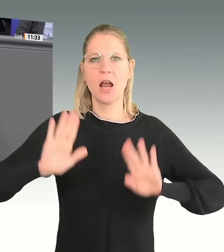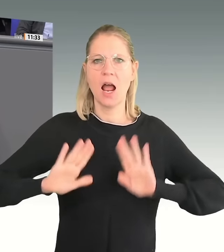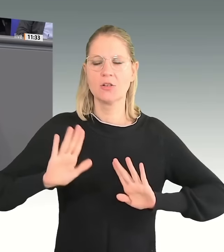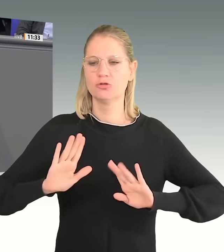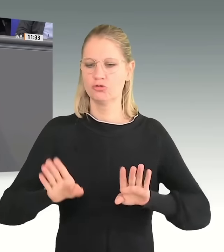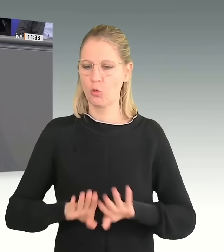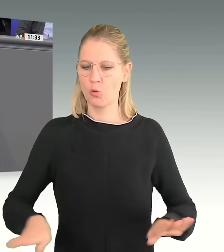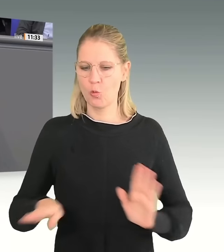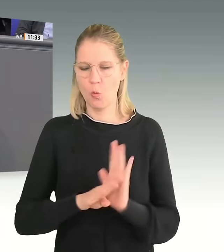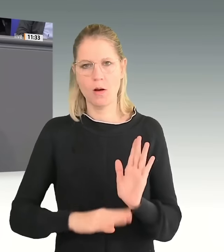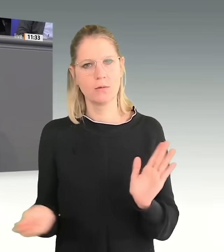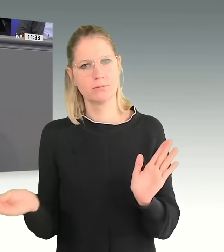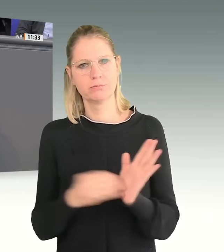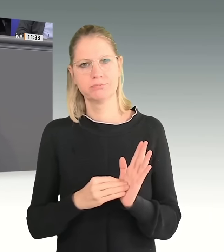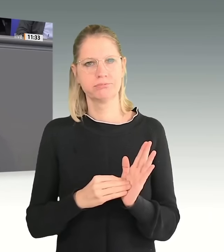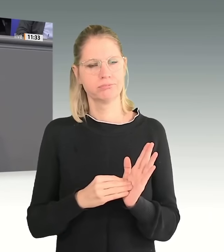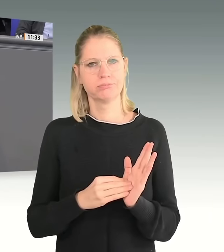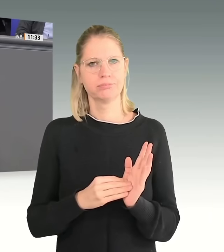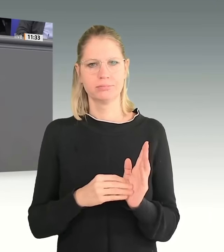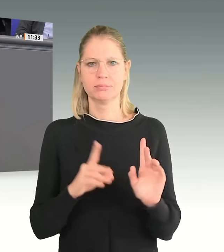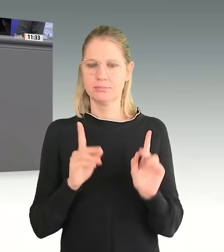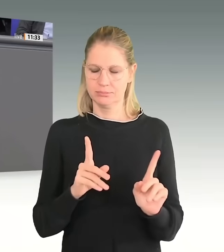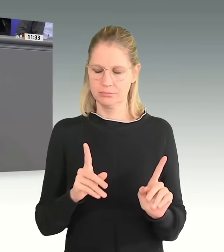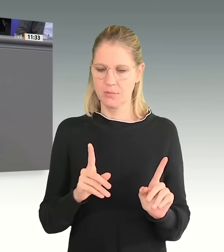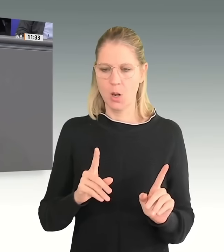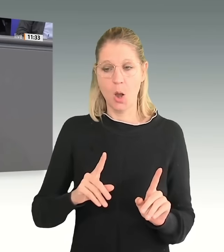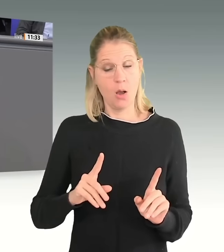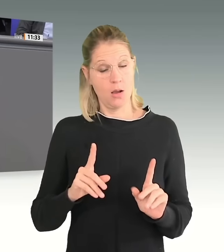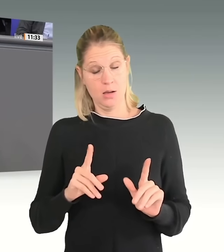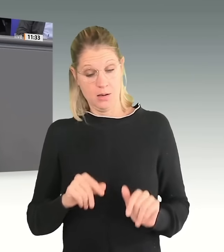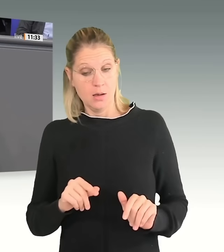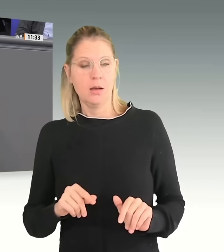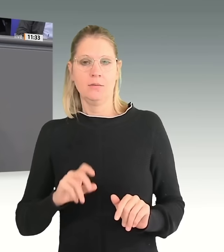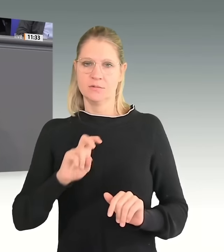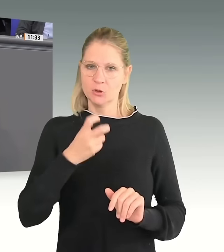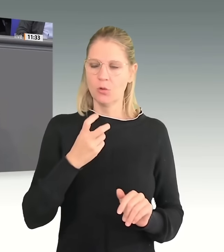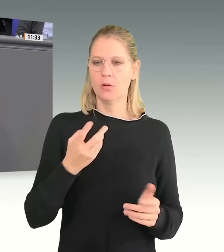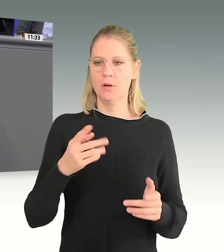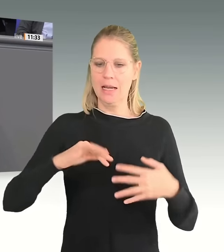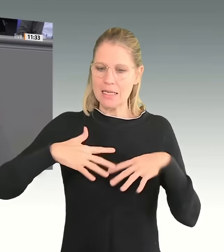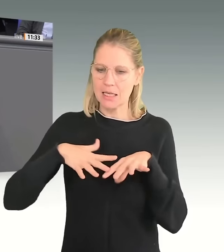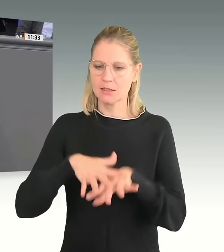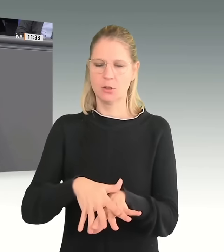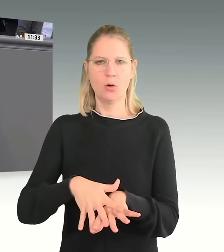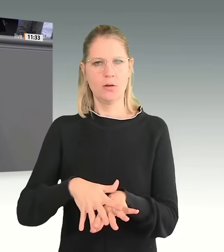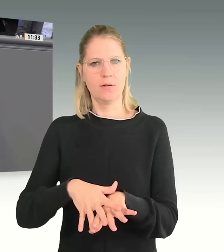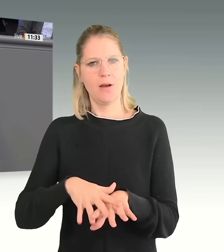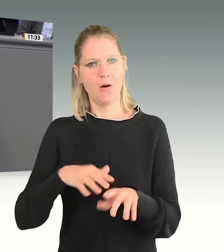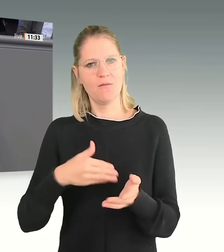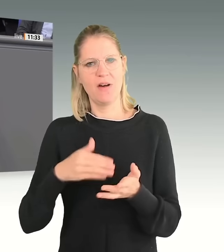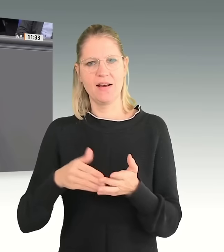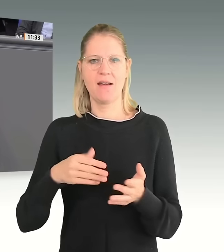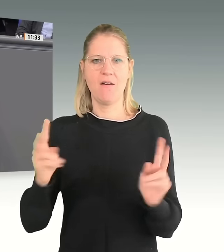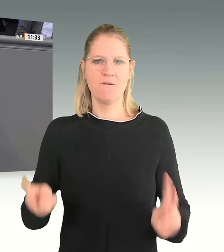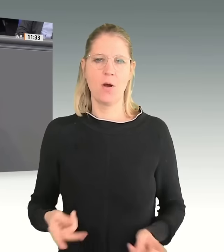Grundordnung. Wir unternehmen große Kraftanstrengungen, um eben Integration auch zu fördern.